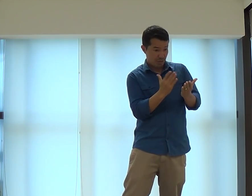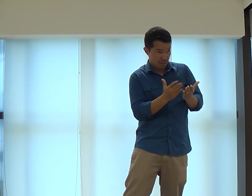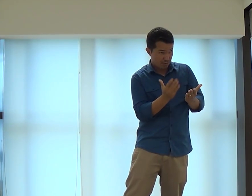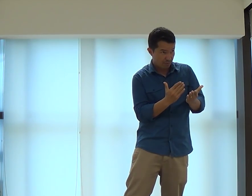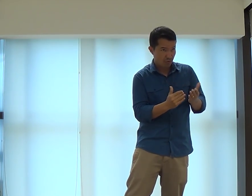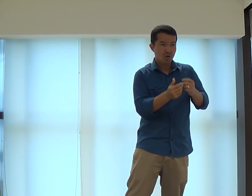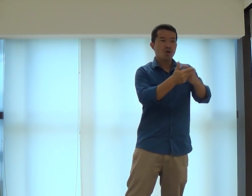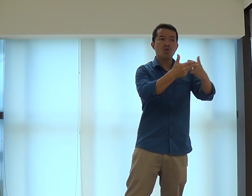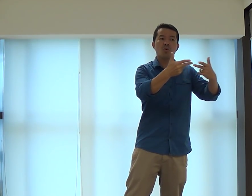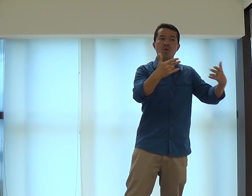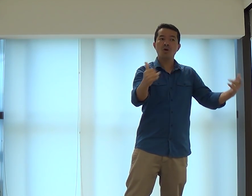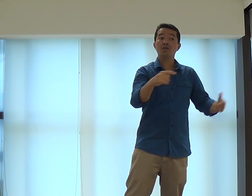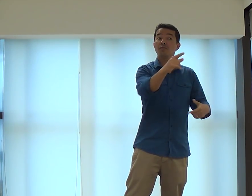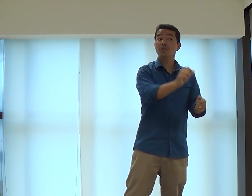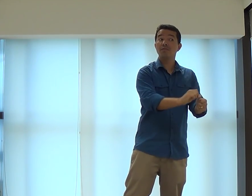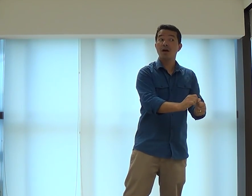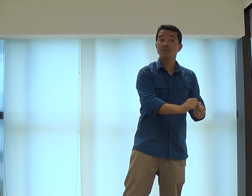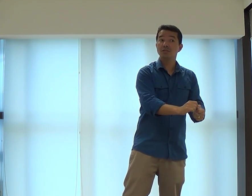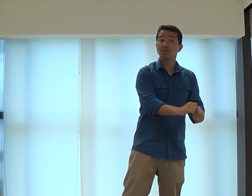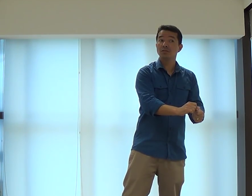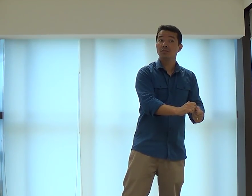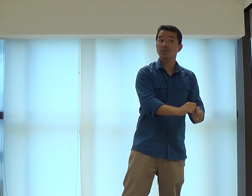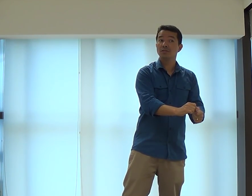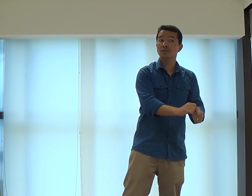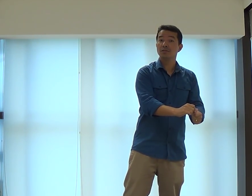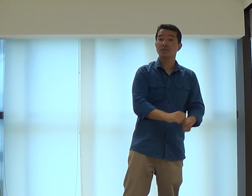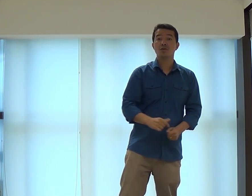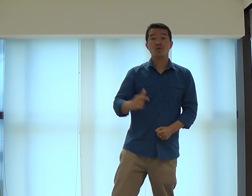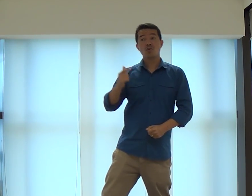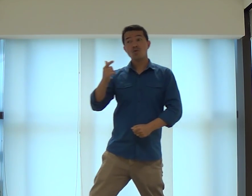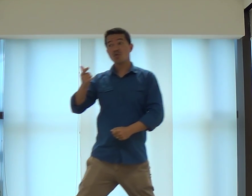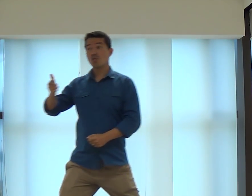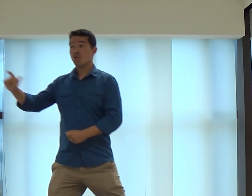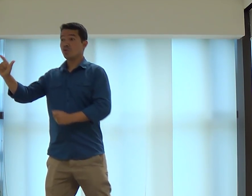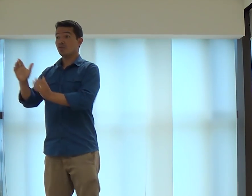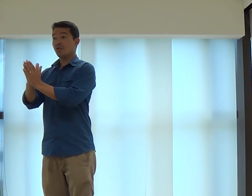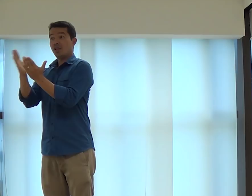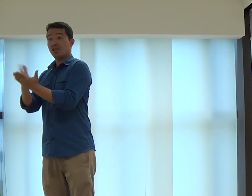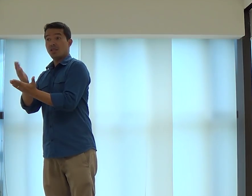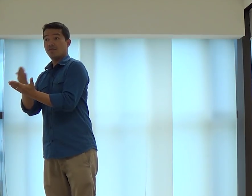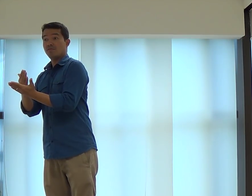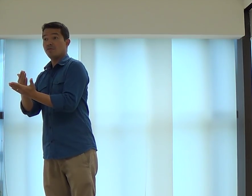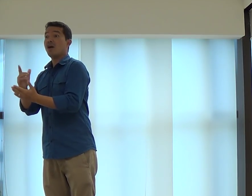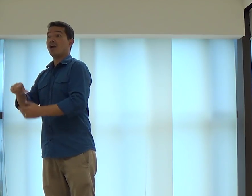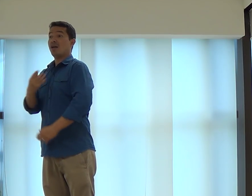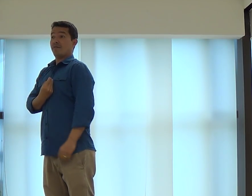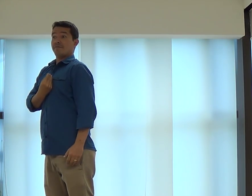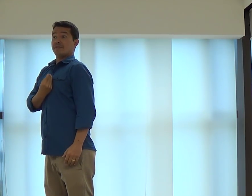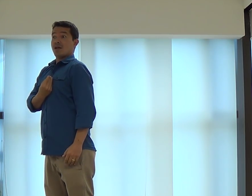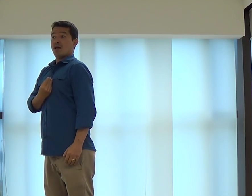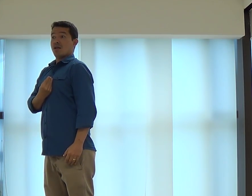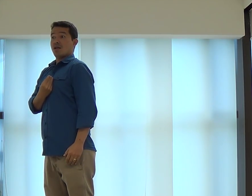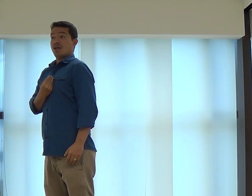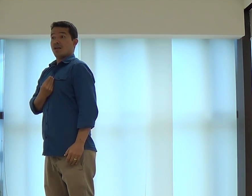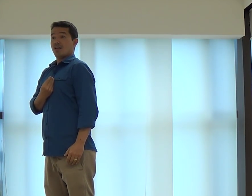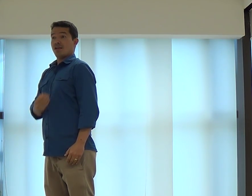Um livro... As coisas que você faz. E o outro livro... É a sua vida.